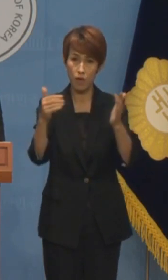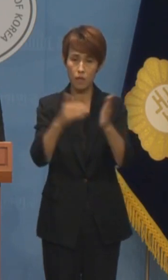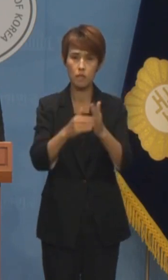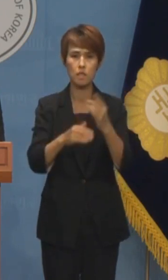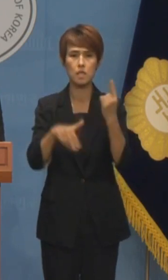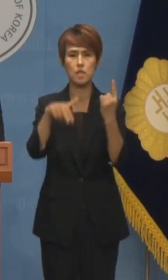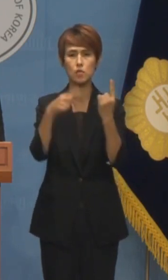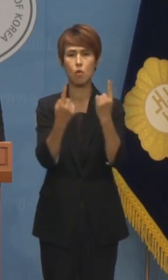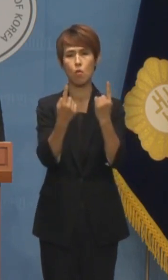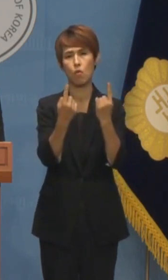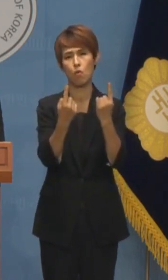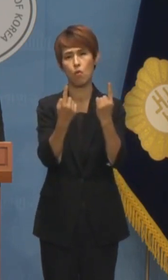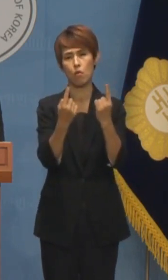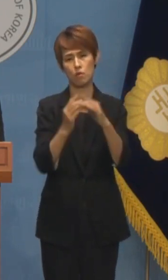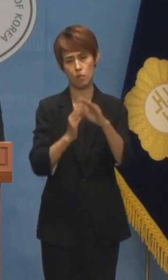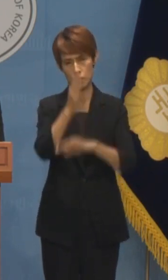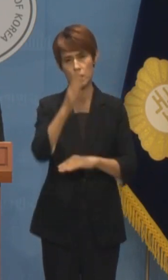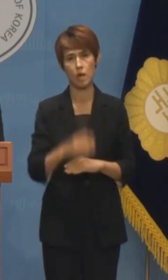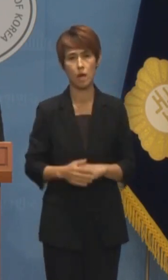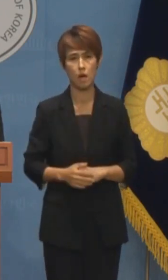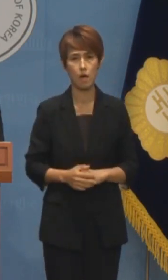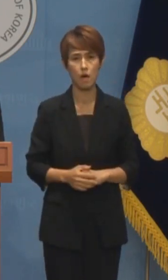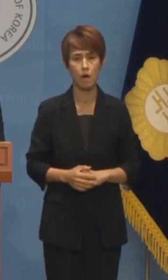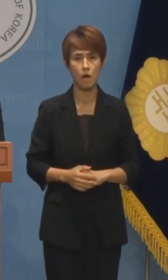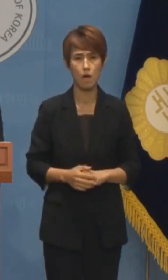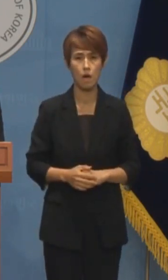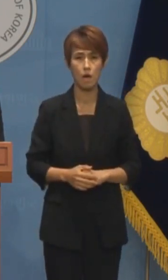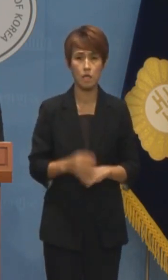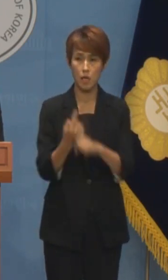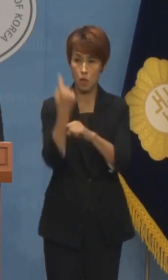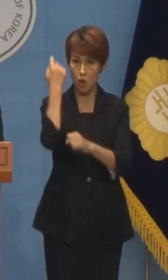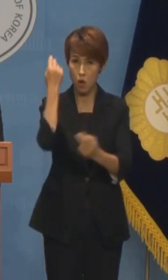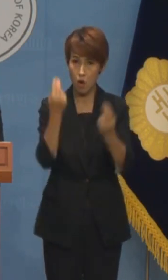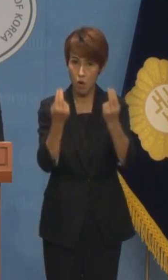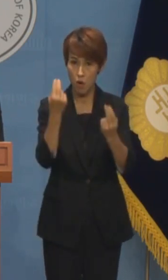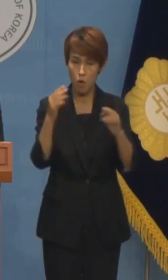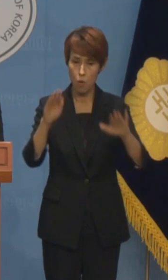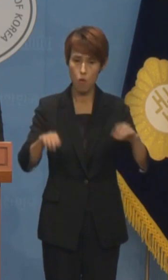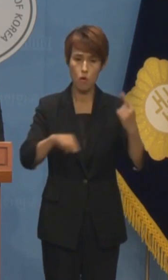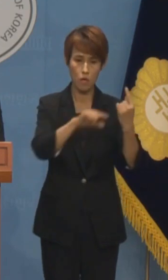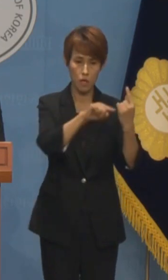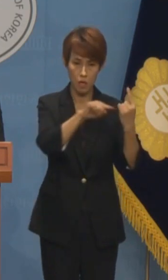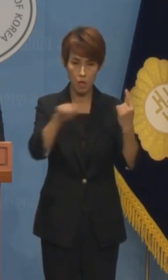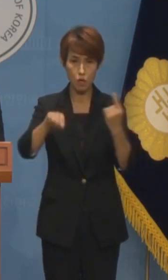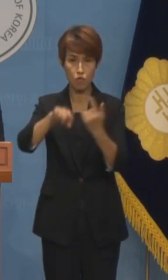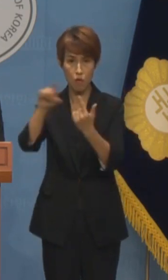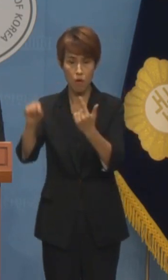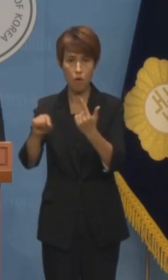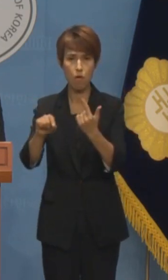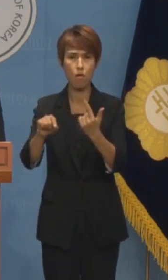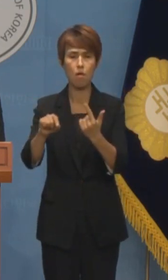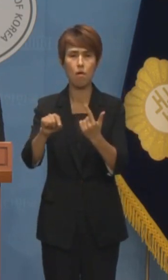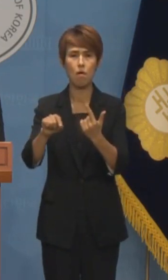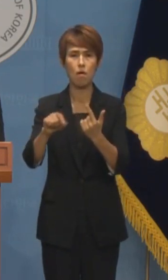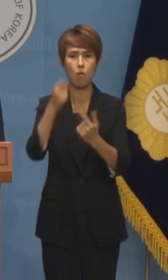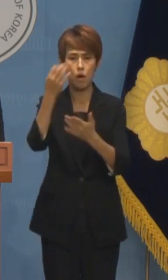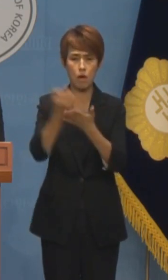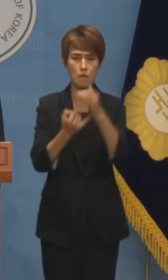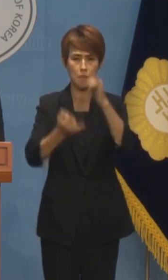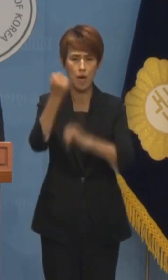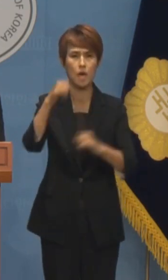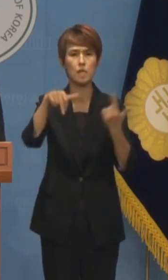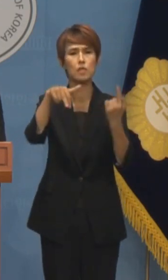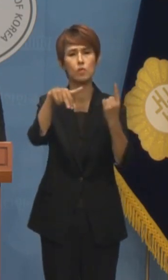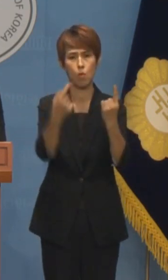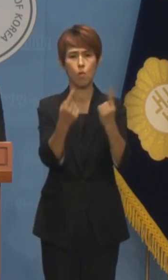역대 최고치였던 지난해 체불임금의 상반기 만에 벌써 근접했습니다 윤석열 대통령은